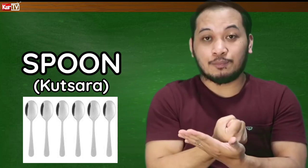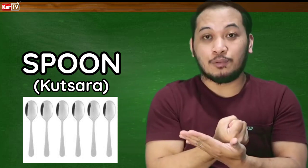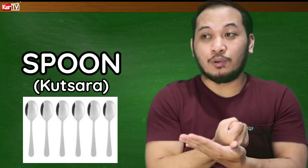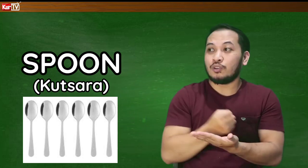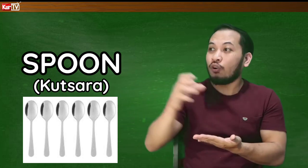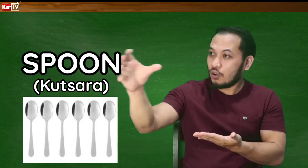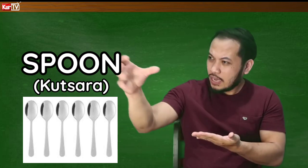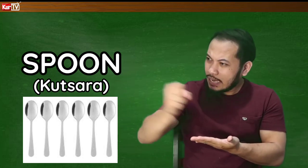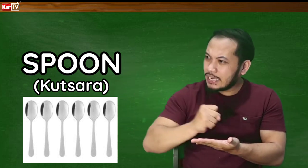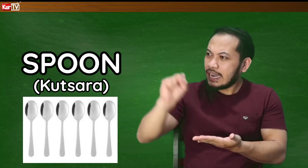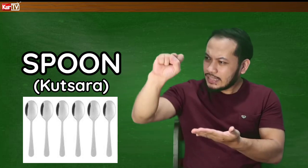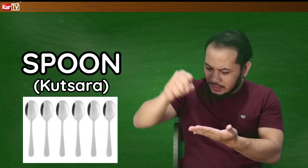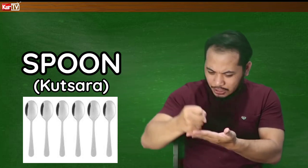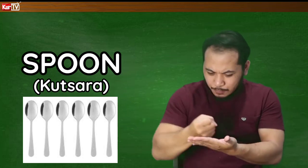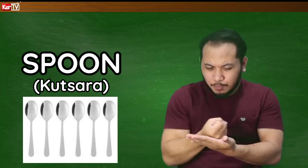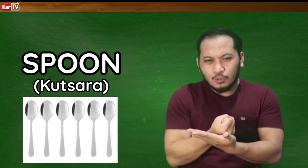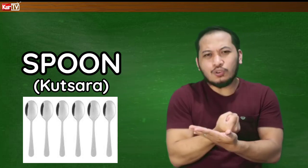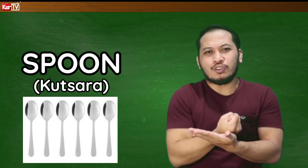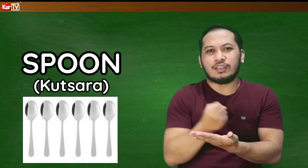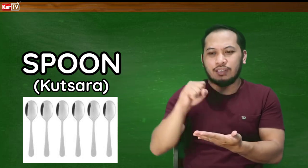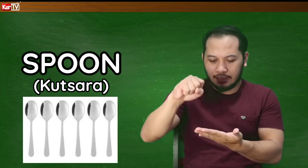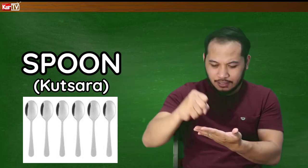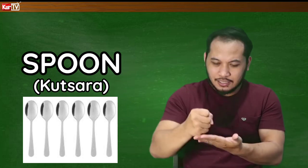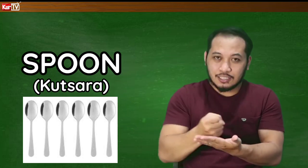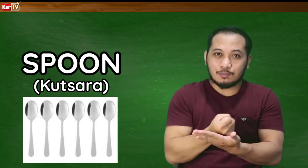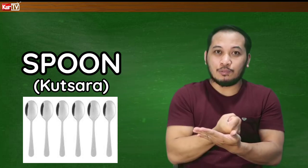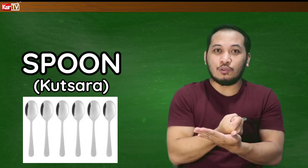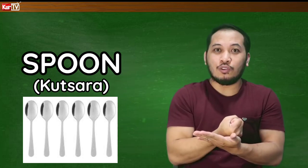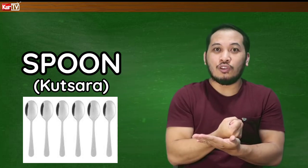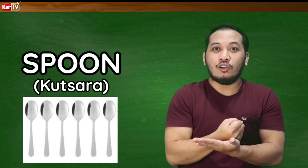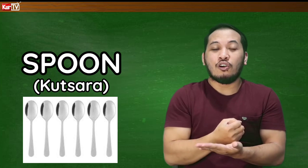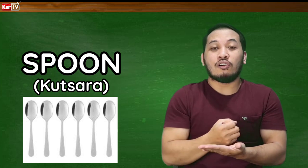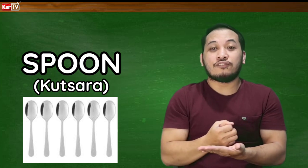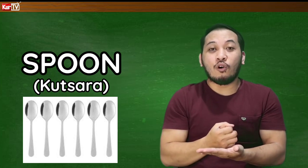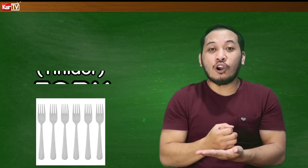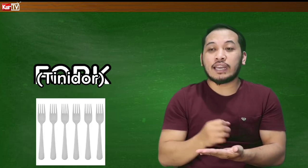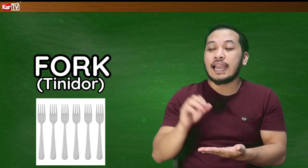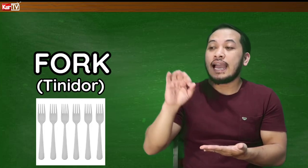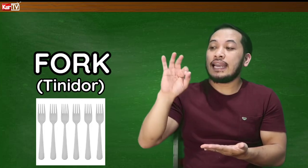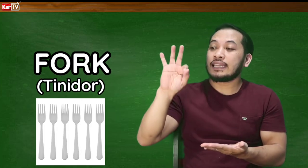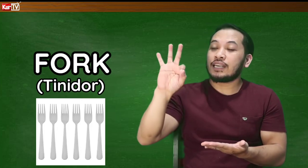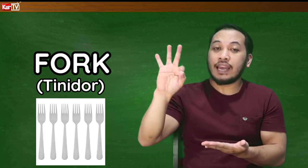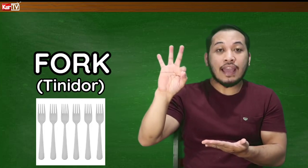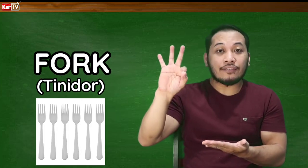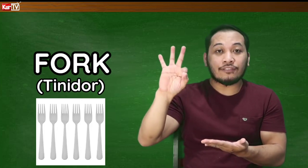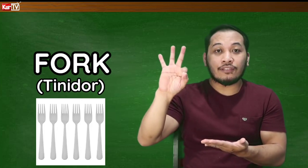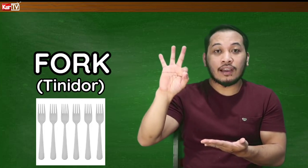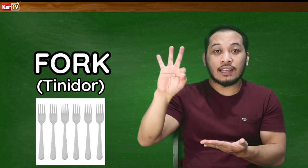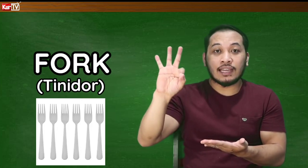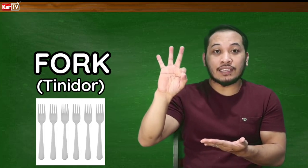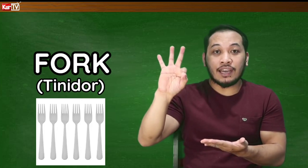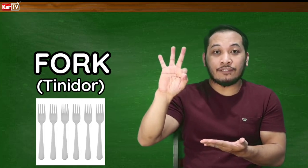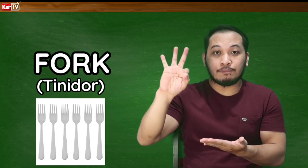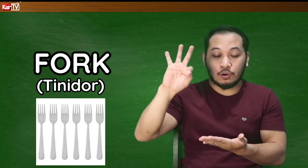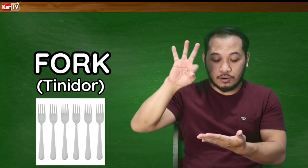Spoon, get the spoon. spoon. Oh, pork. Letter F. Letter F po.